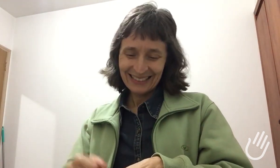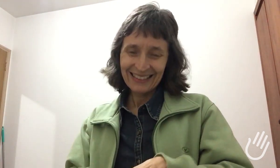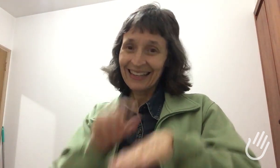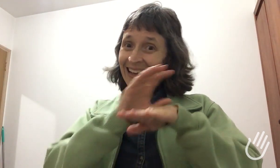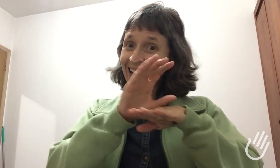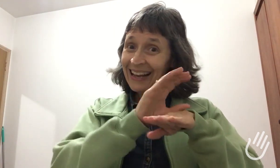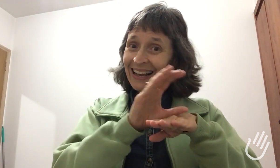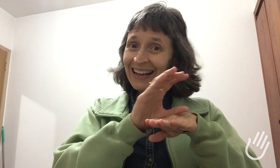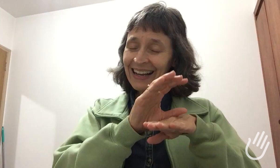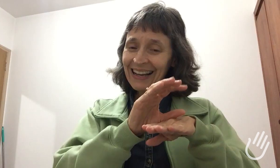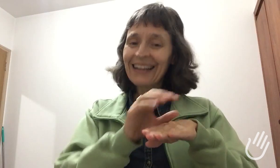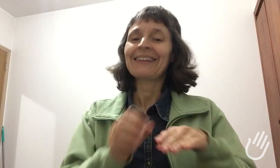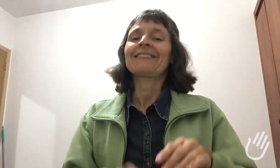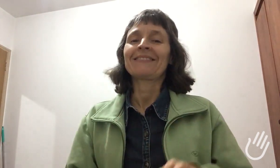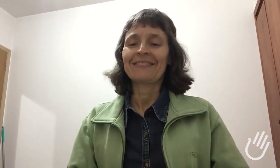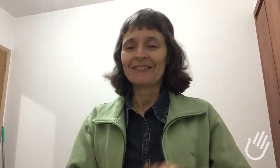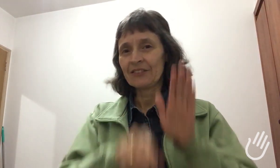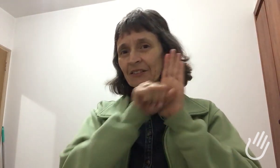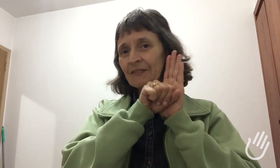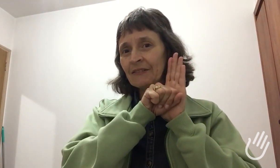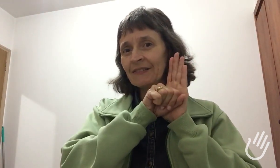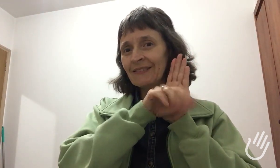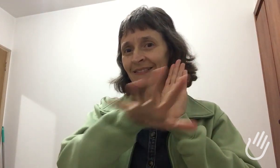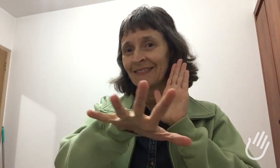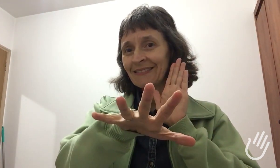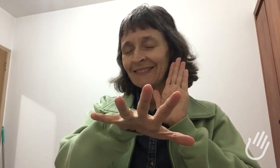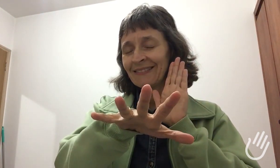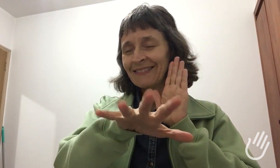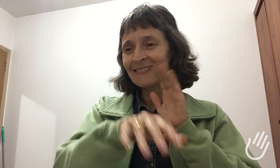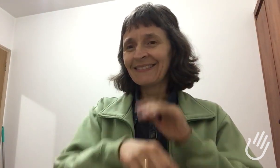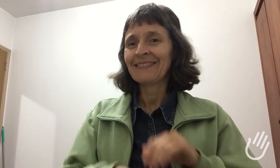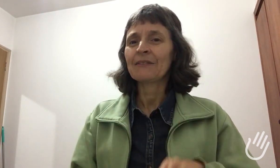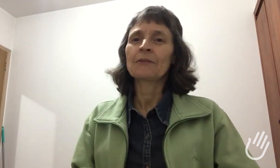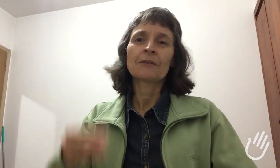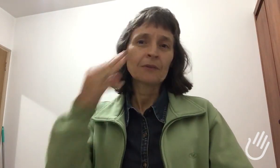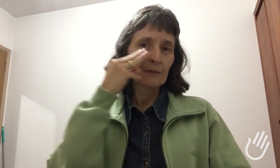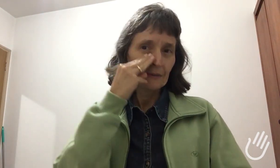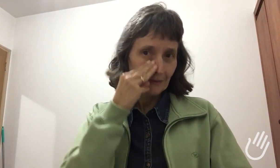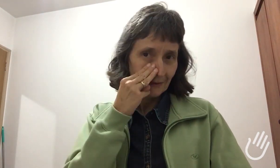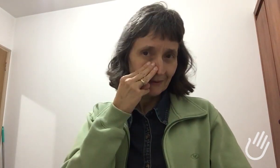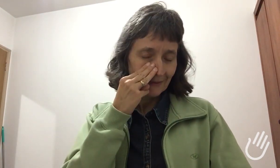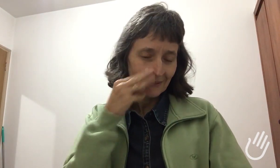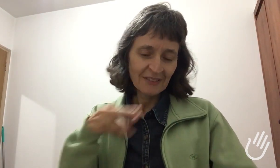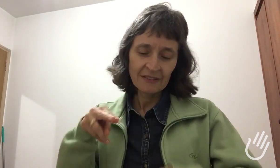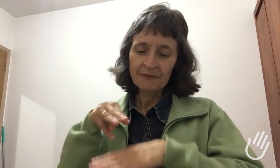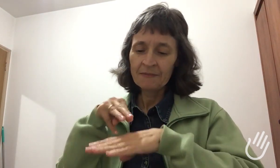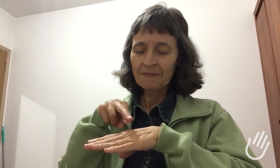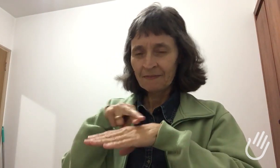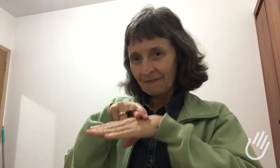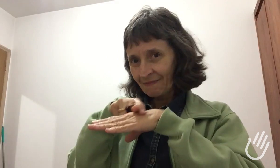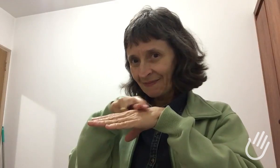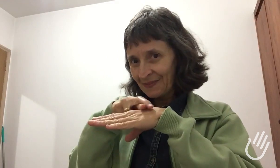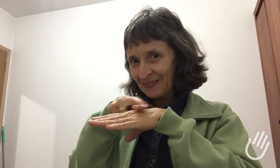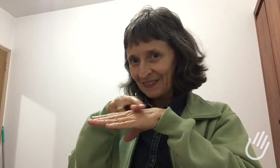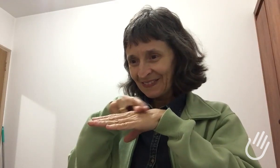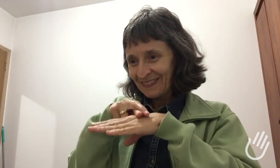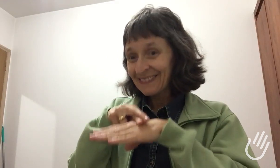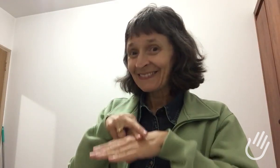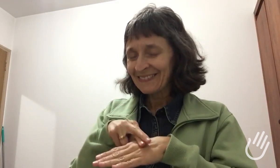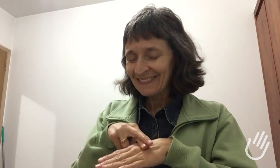a Libras na internet. Até que então, eu achei o curso Fluente em Libras, da Universidade